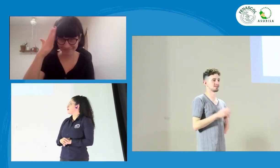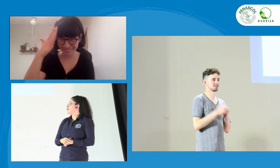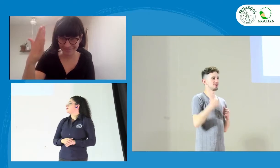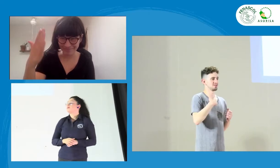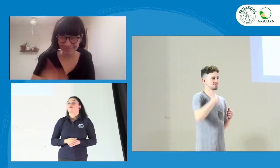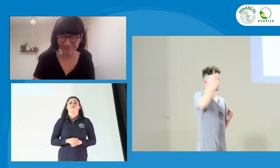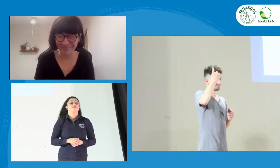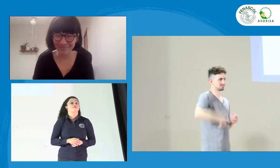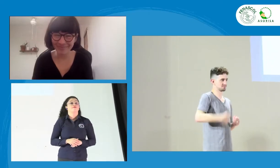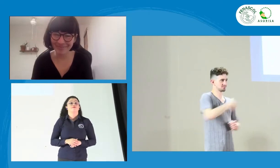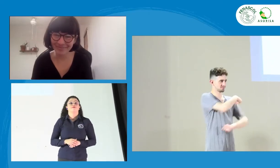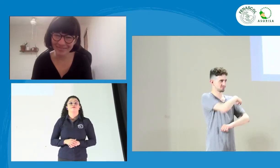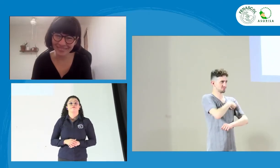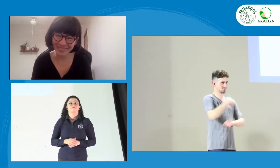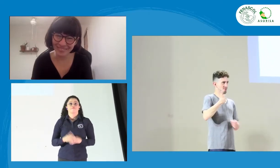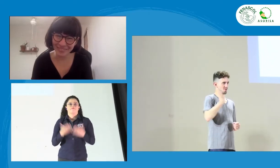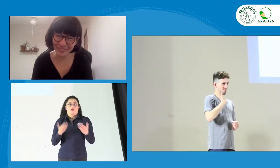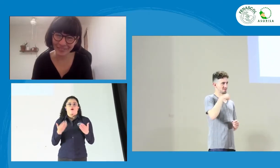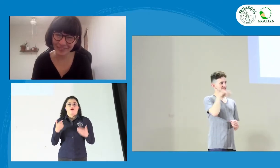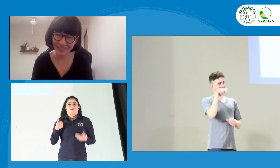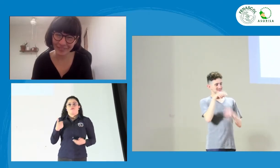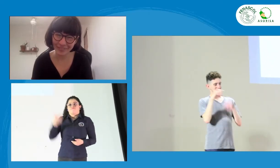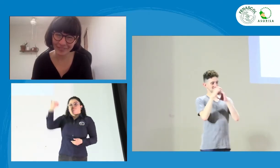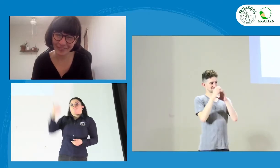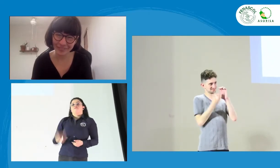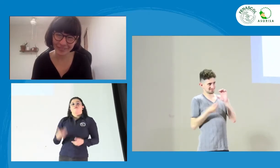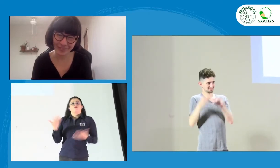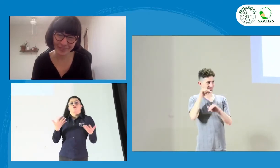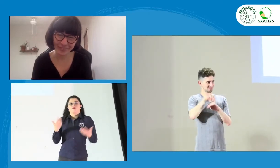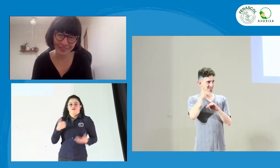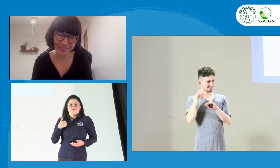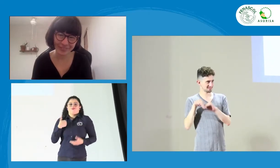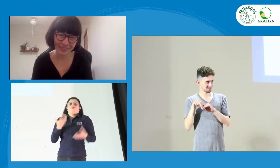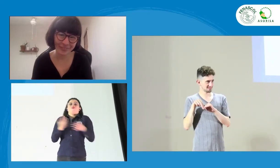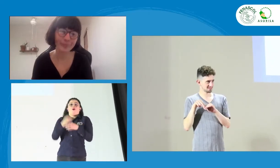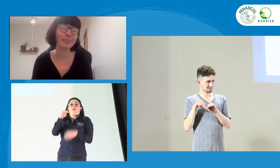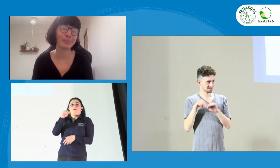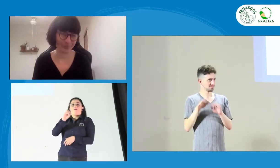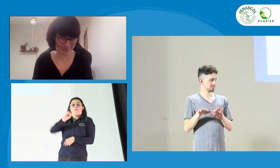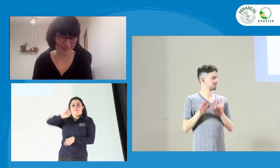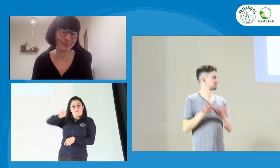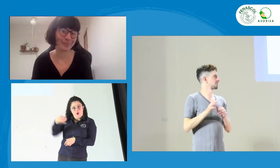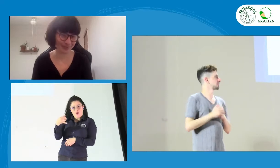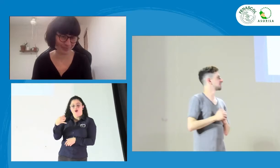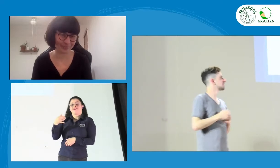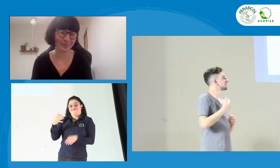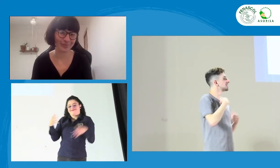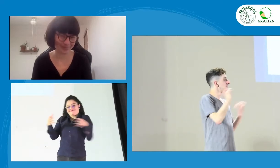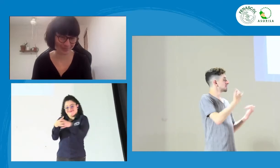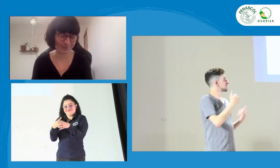Bueno, gracias. Yo también hago parte del grupo de jóvenes de la Sociedad de Sordos de Bogotá.